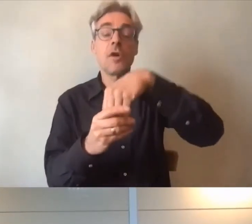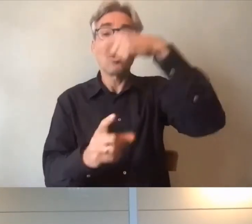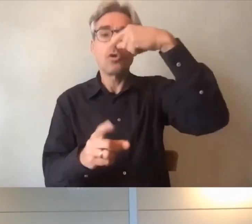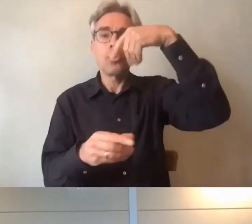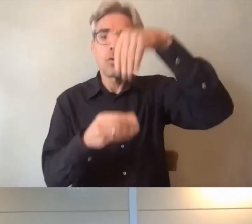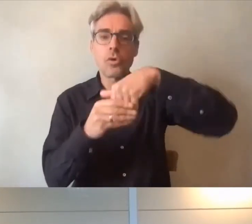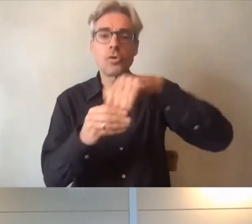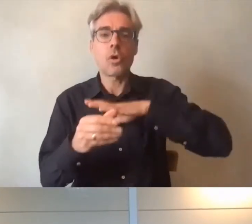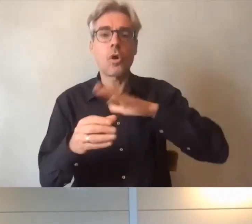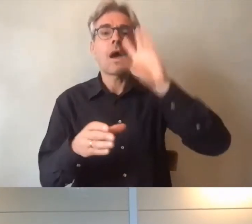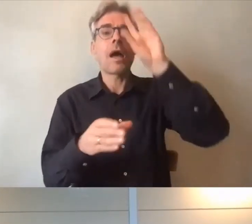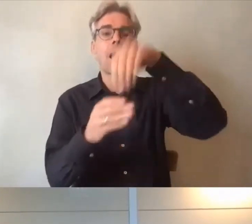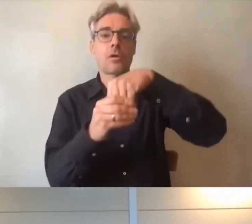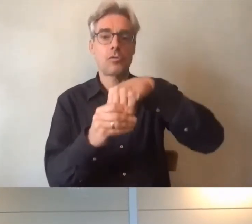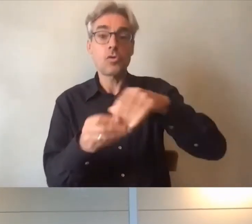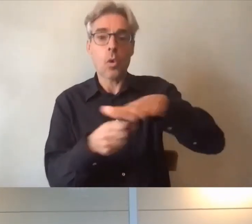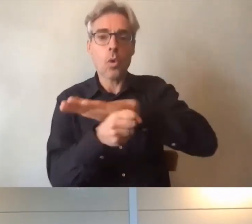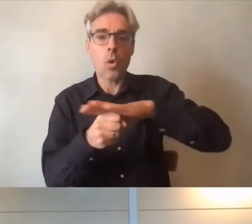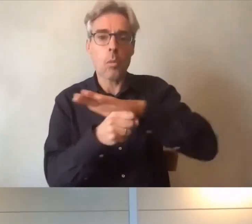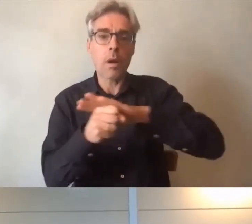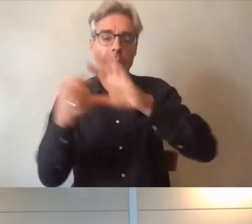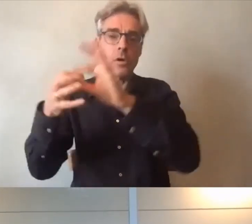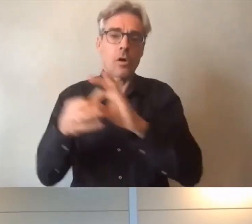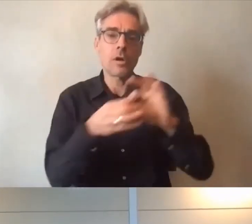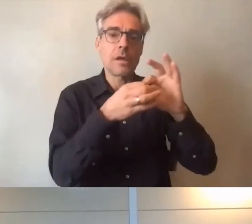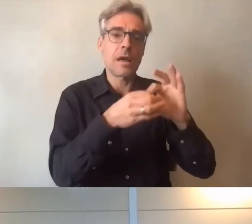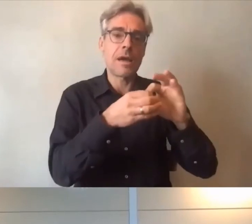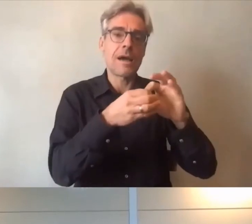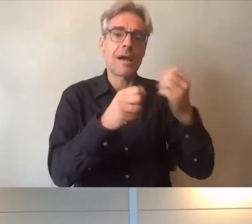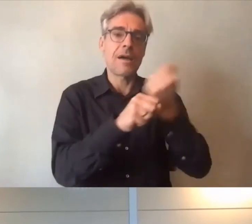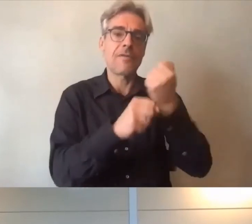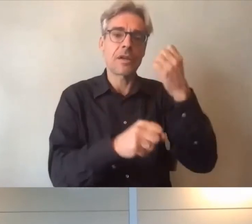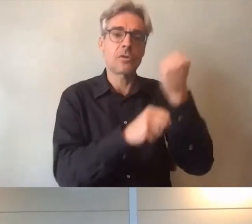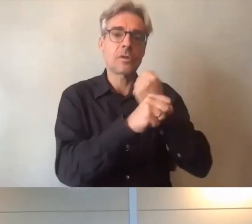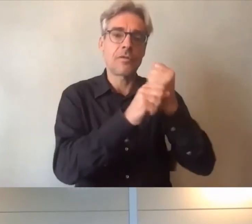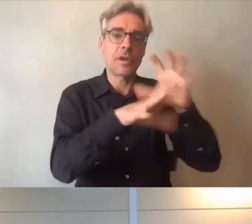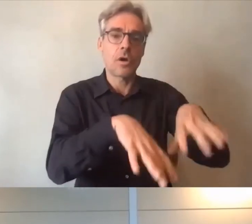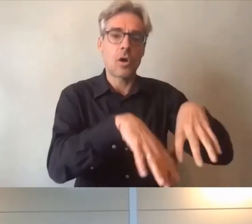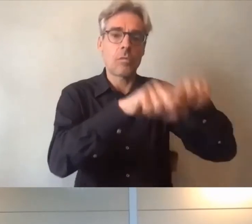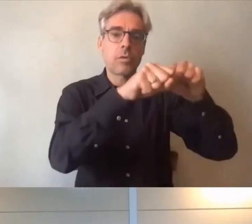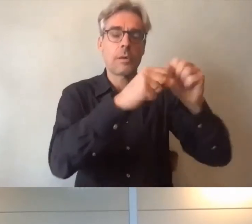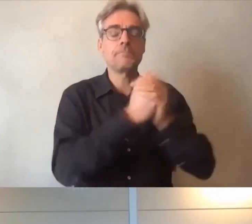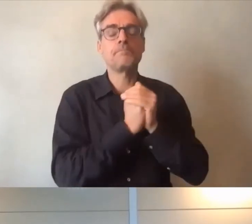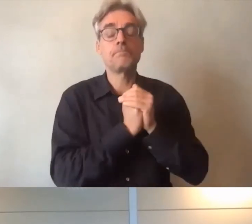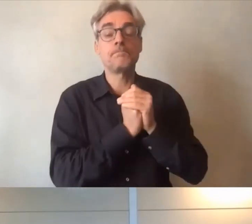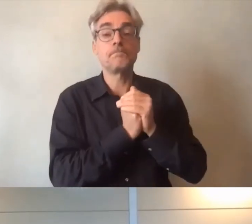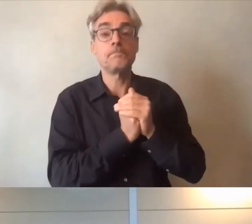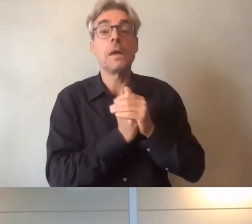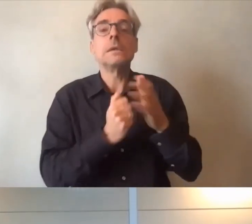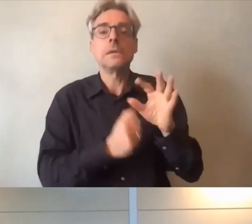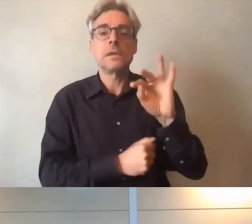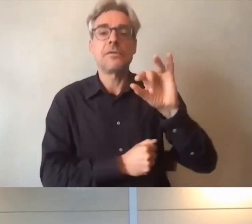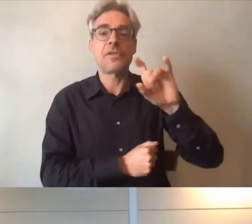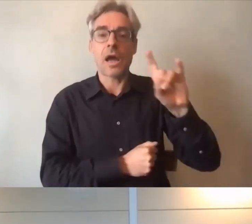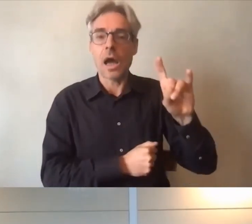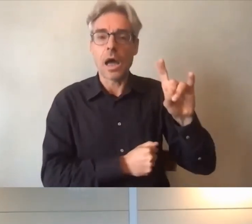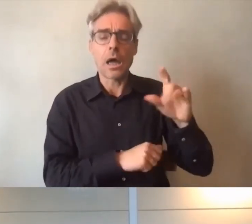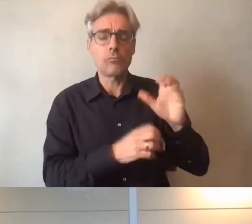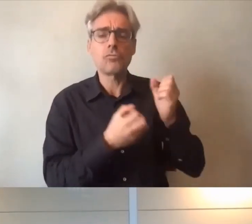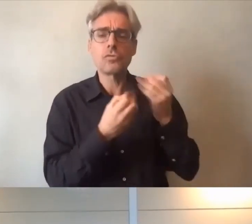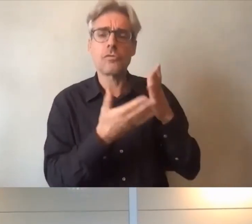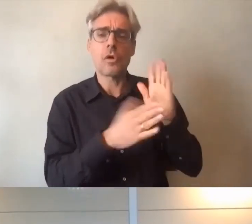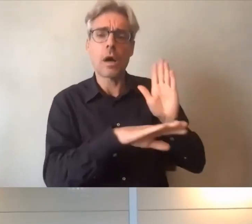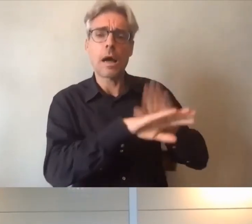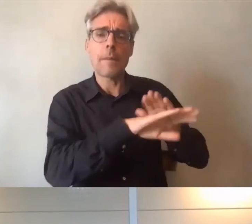pleine inclusion dans les conditions du travail et très tôt la FIRA a lancé des appels d'offres